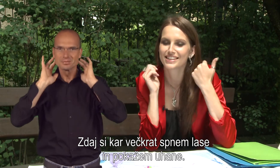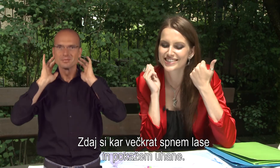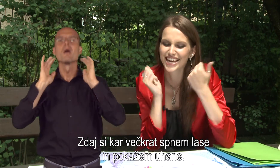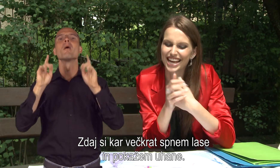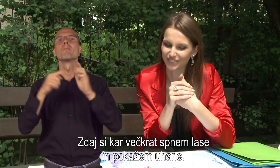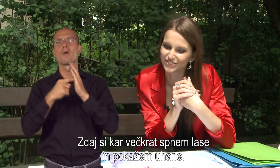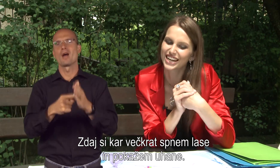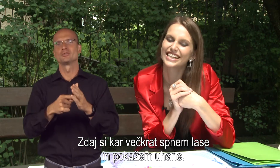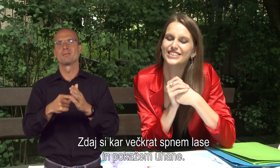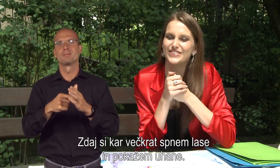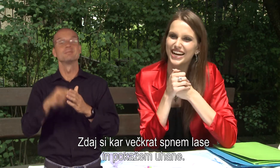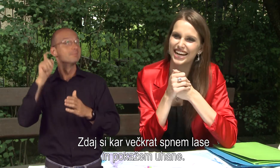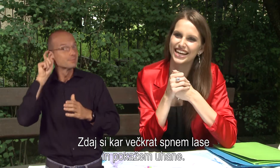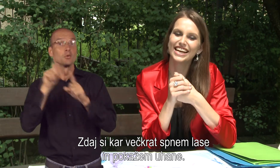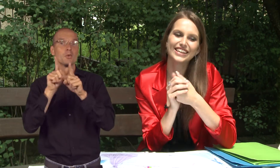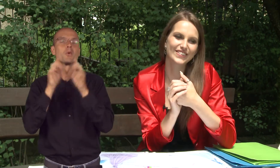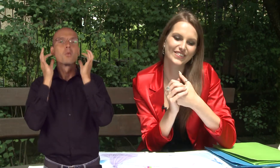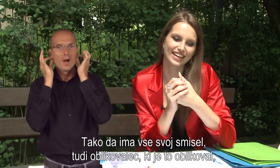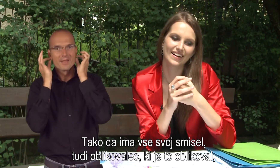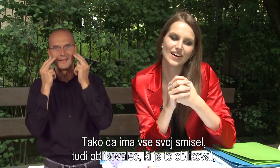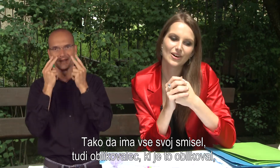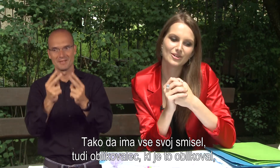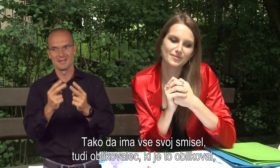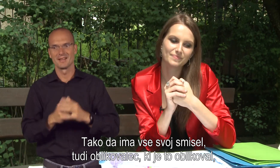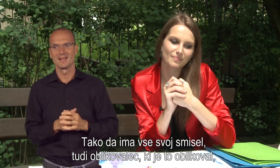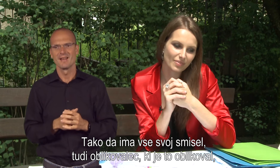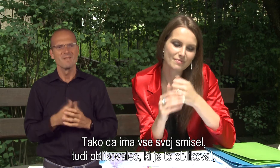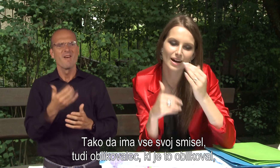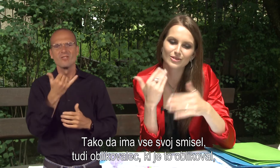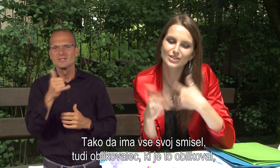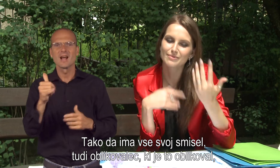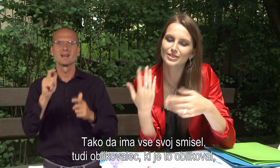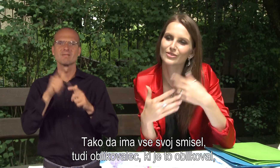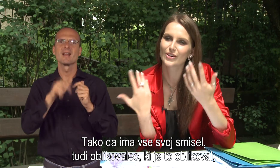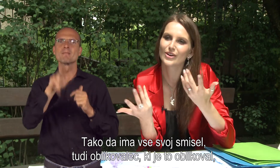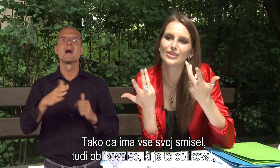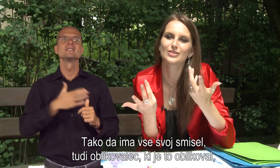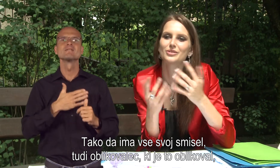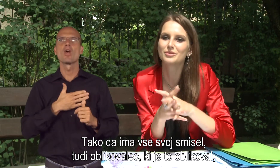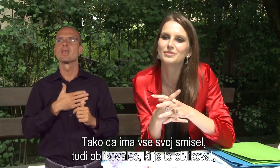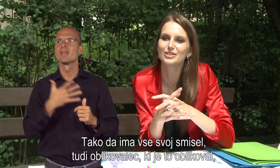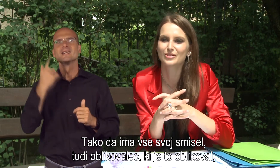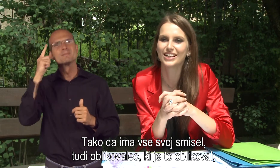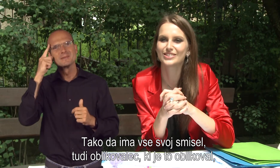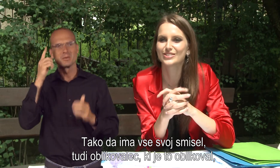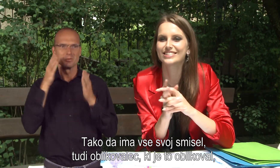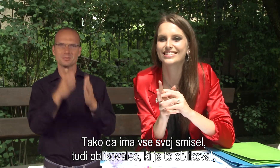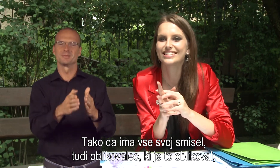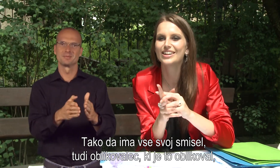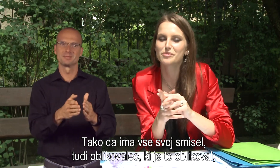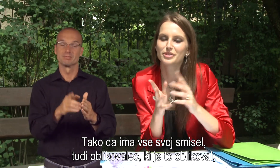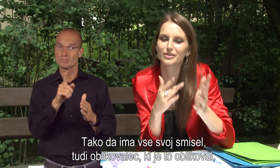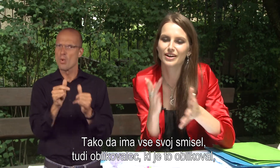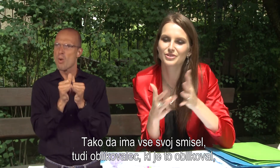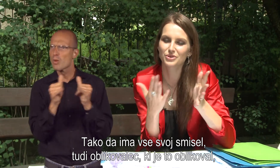spnemla se, pa pokažem uhane. Tako da vse ima svoj smisel. Tudi